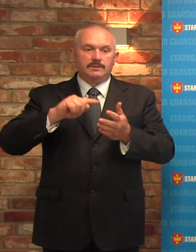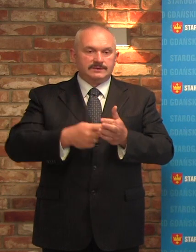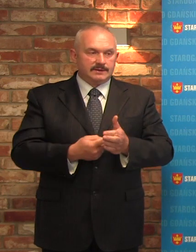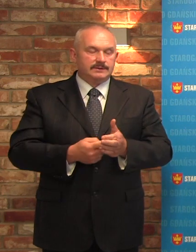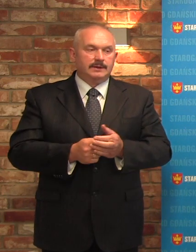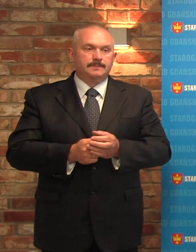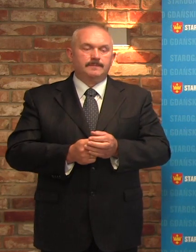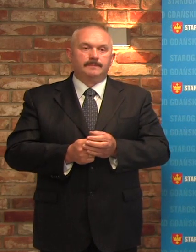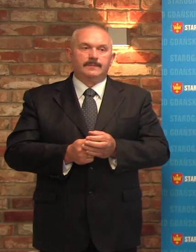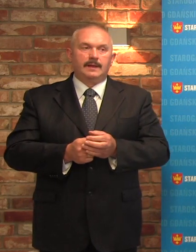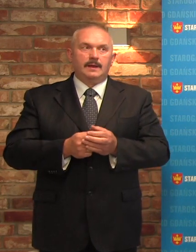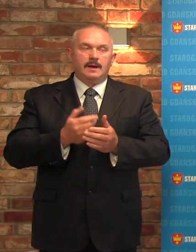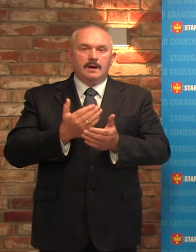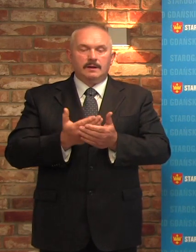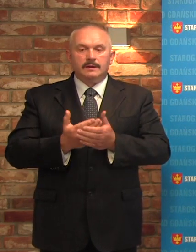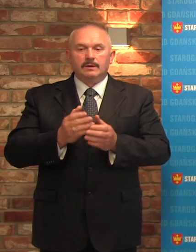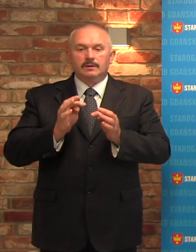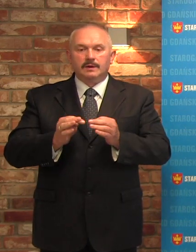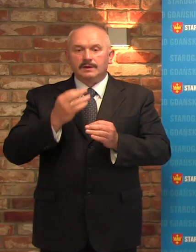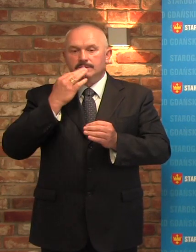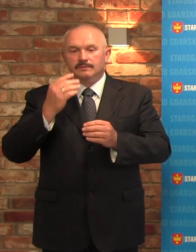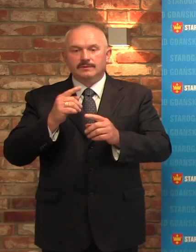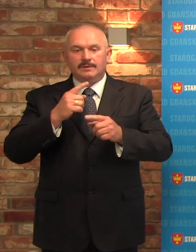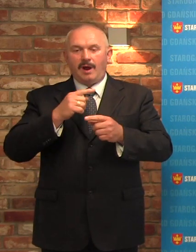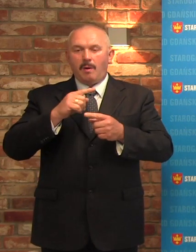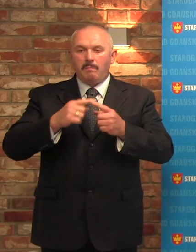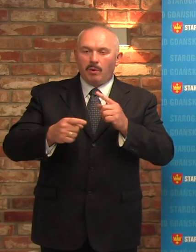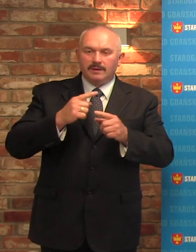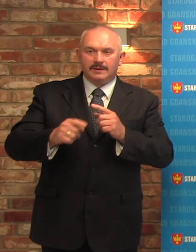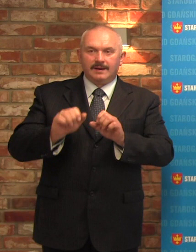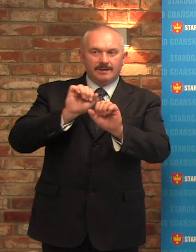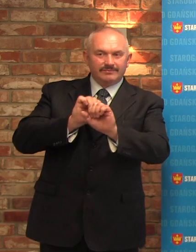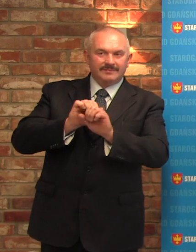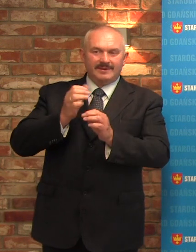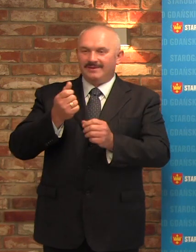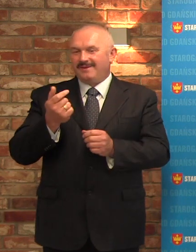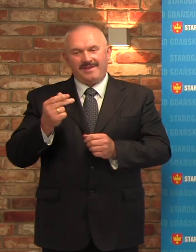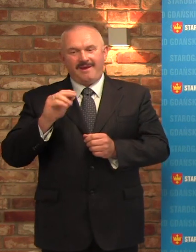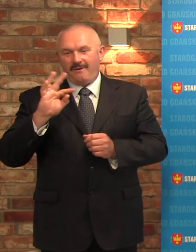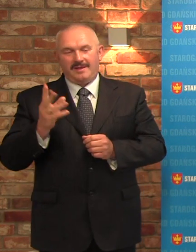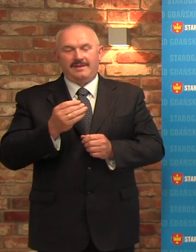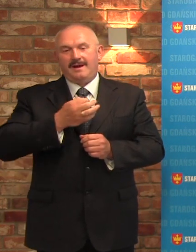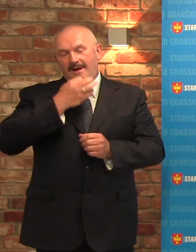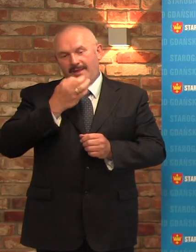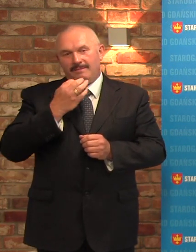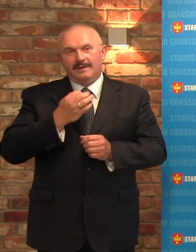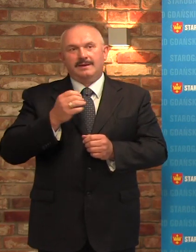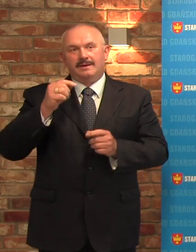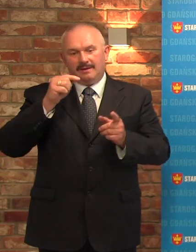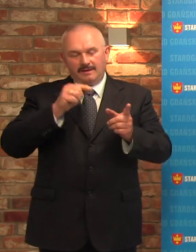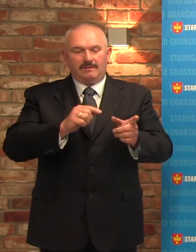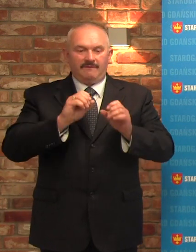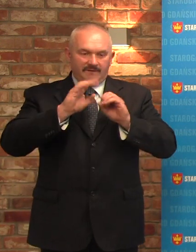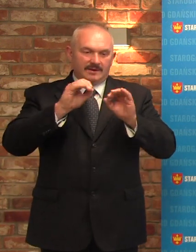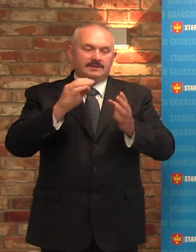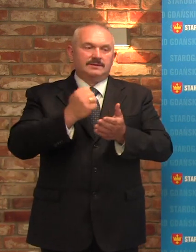miejscu fakt zasłaniania się politykę. Moim zdaniem lepiej byłoby wyjaśnić sprawę właśnie w tych instytucjach